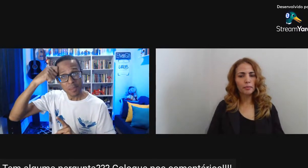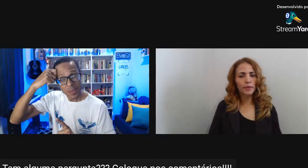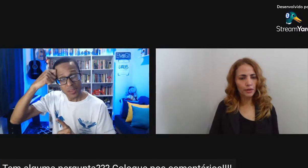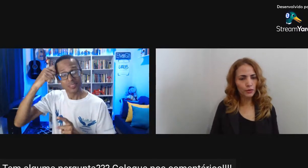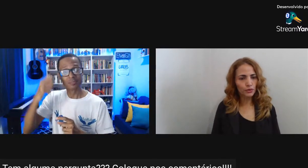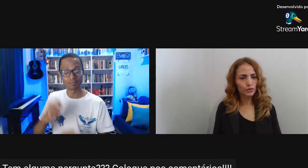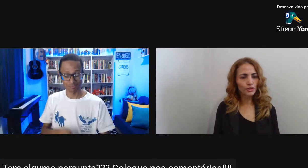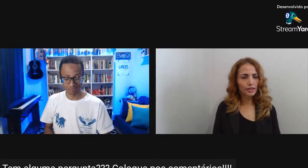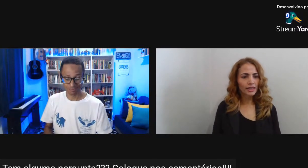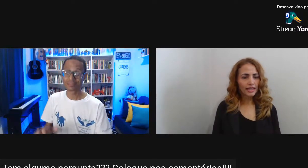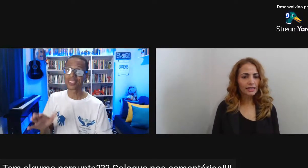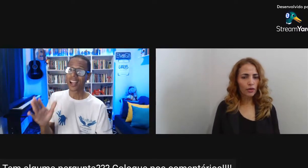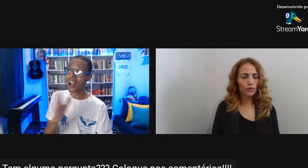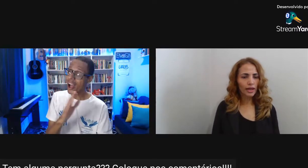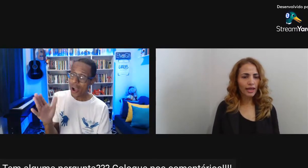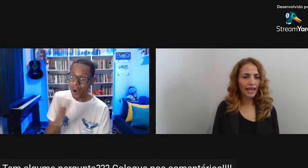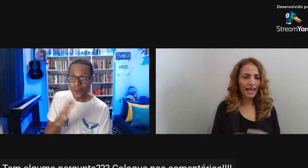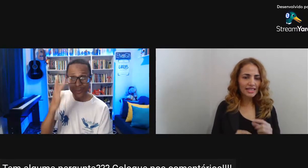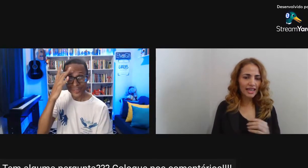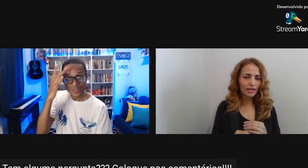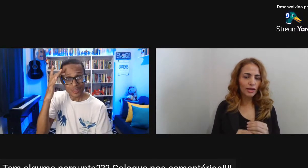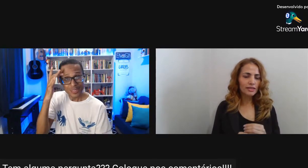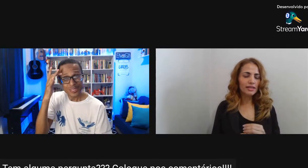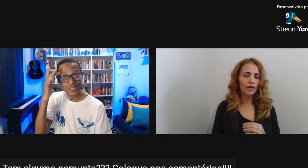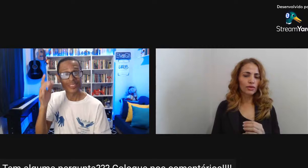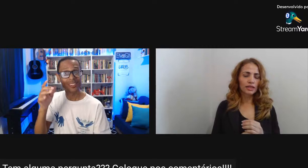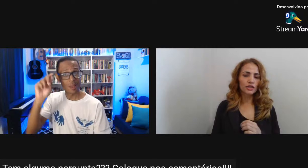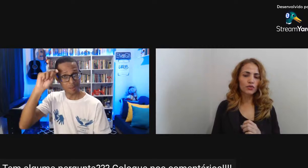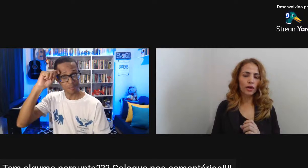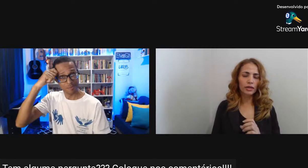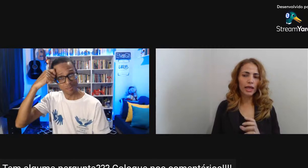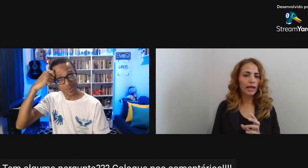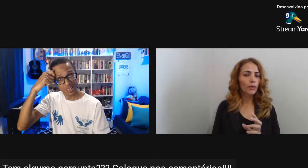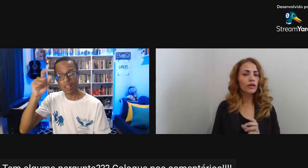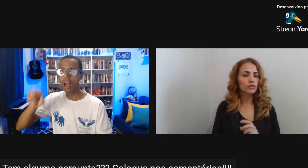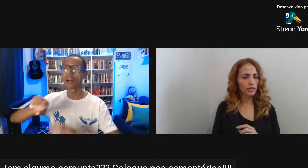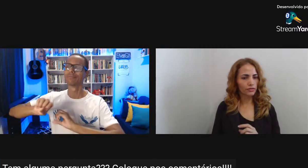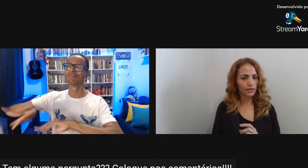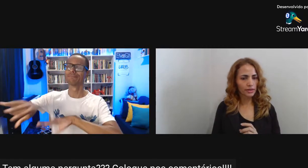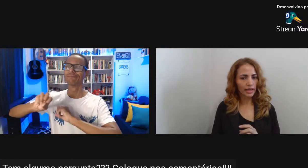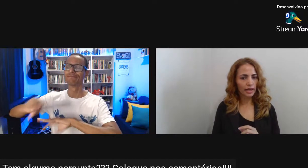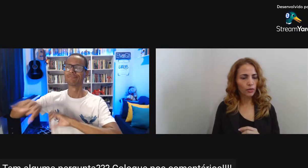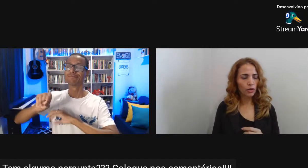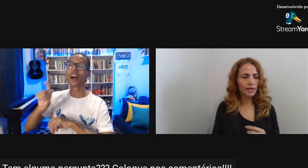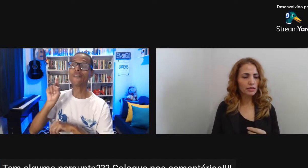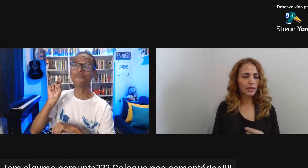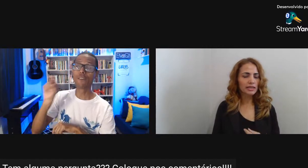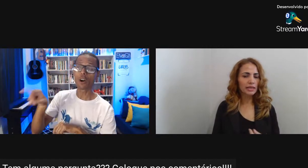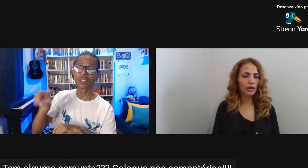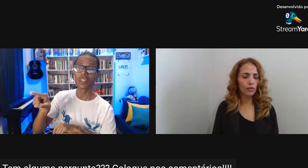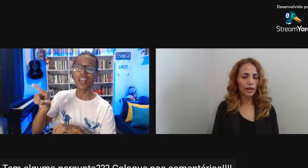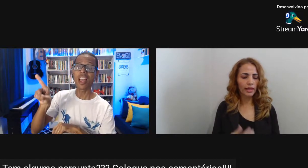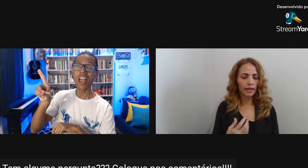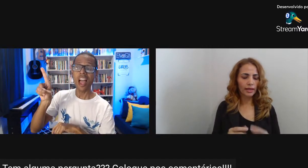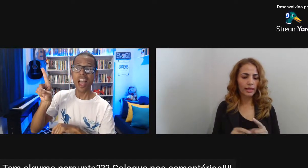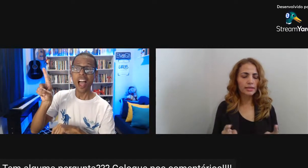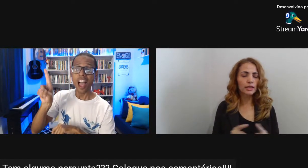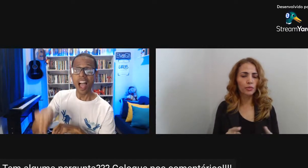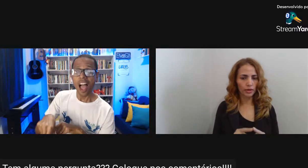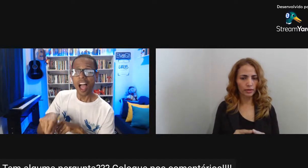acharem Brancos Então Essa educação Ela não é inclusiva Ela não é uma Assimilação